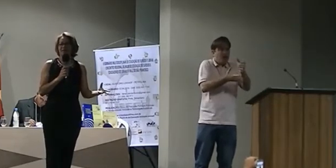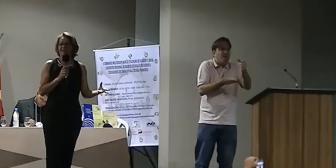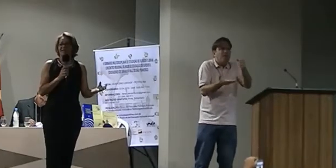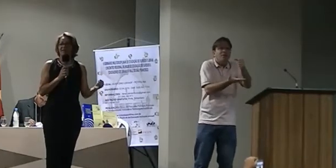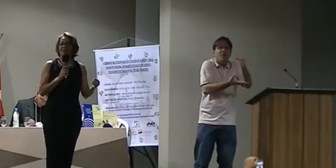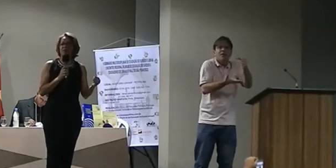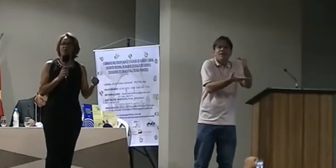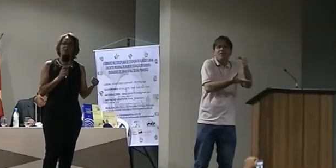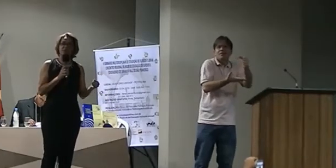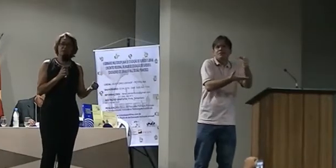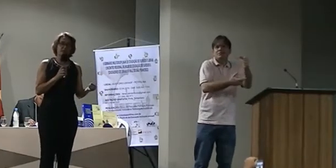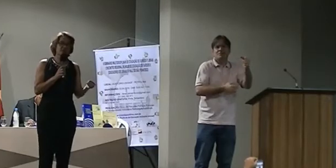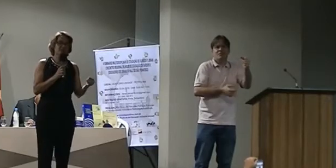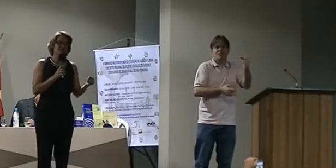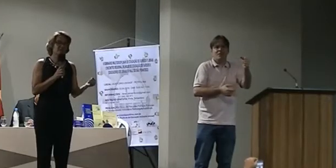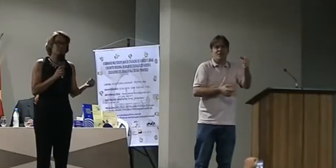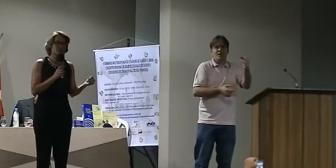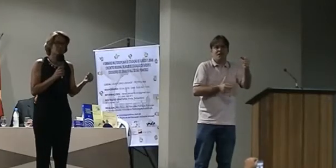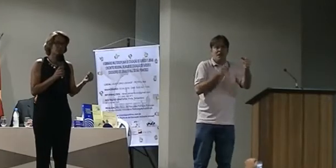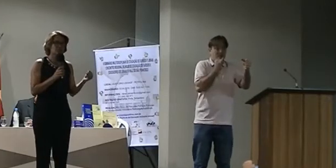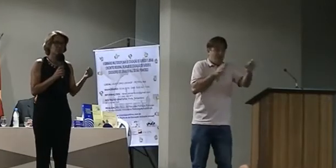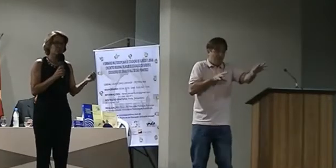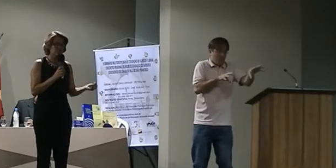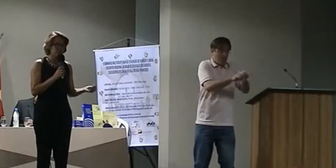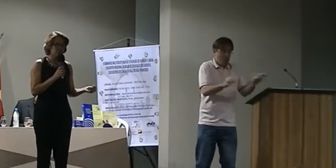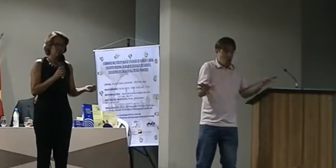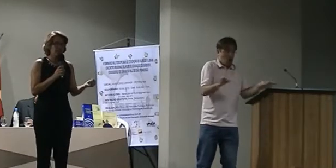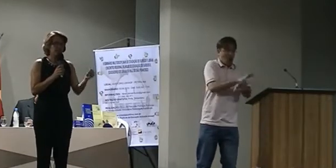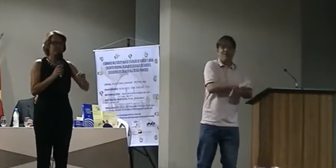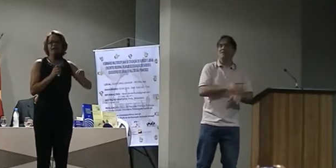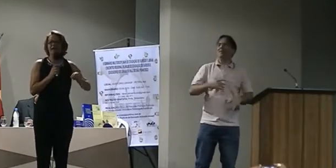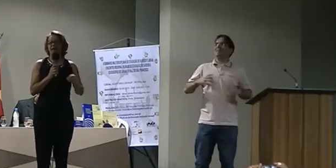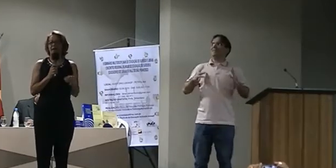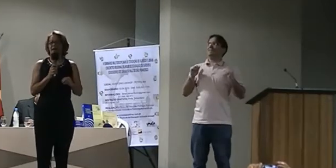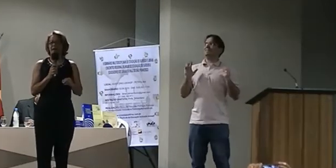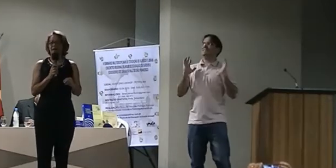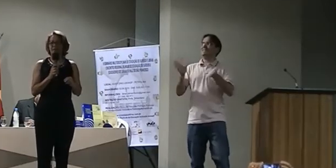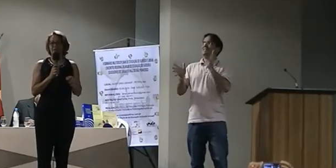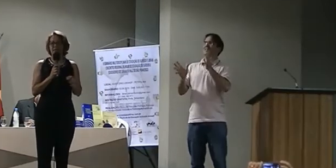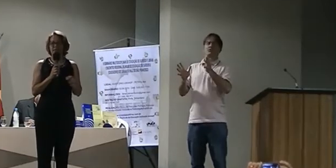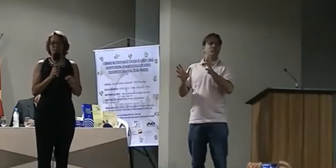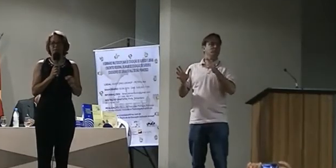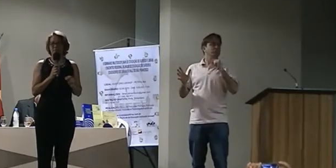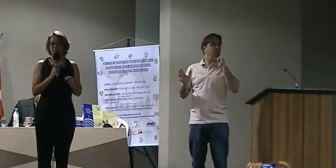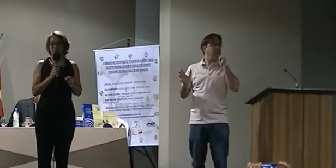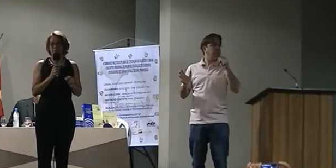ele não tem condição de atender um sujeito surdo sem a interveniência do intérprete.